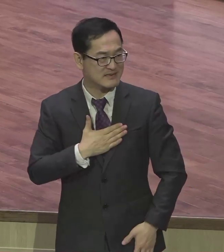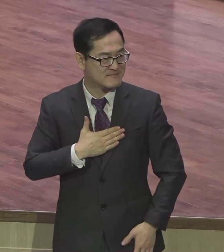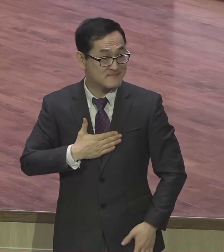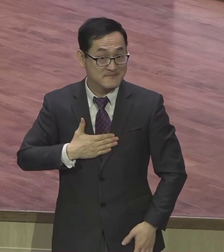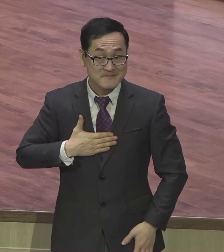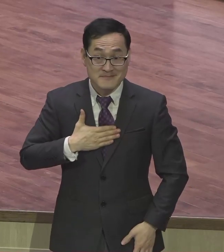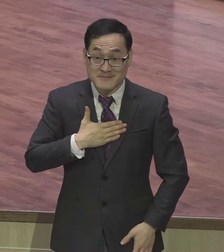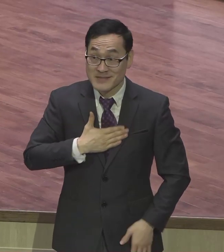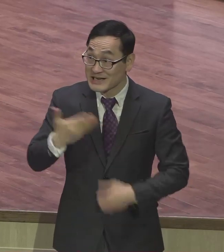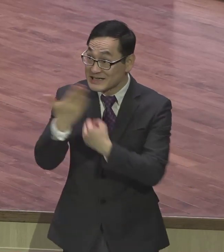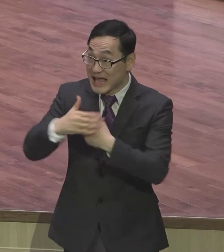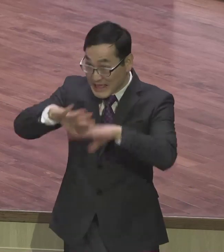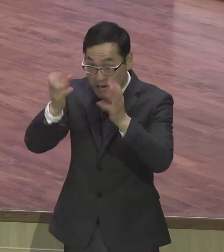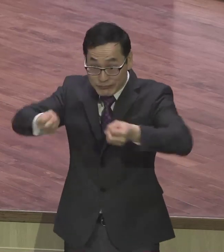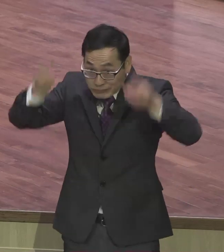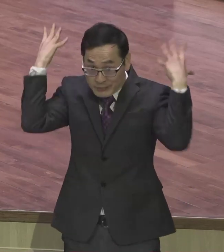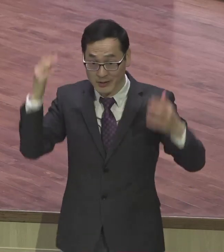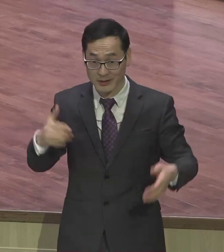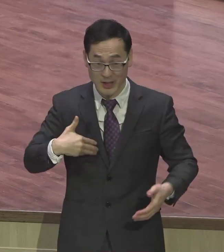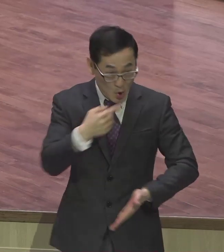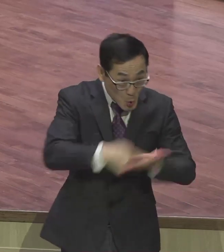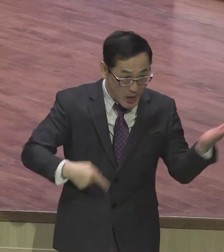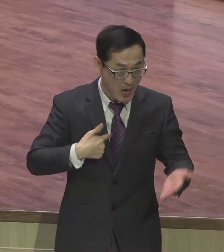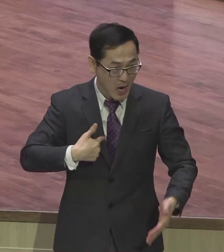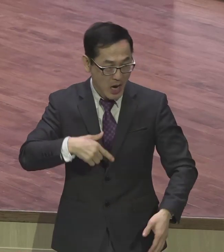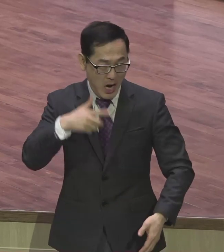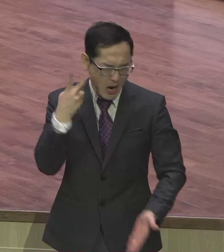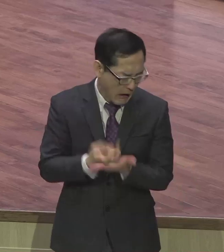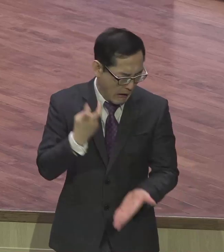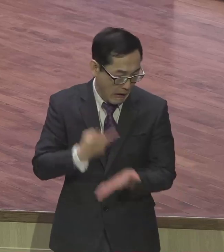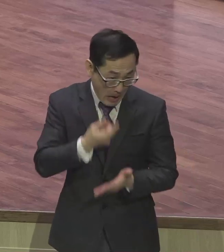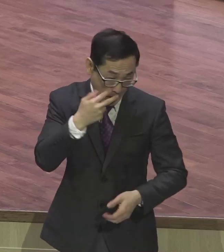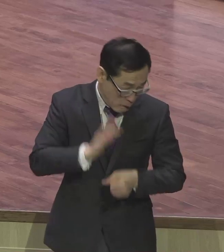조금 손해 본 것 때문에 억울해서 밤잠 못 자고